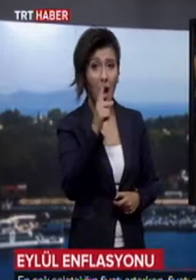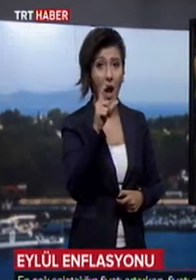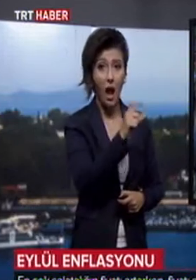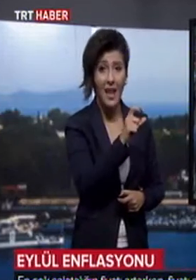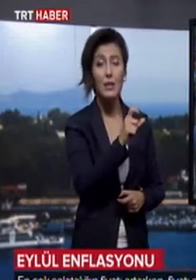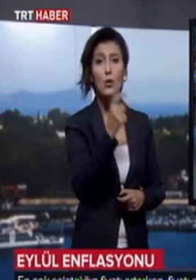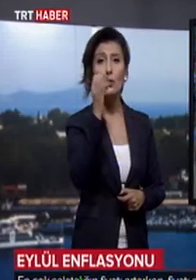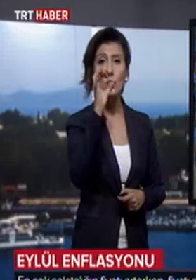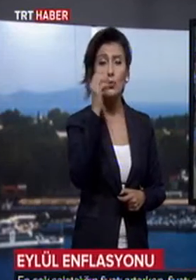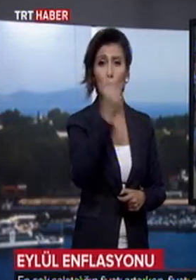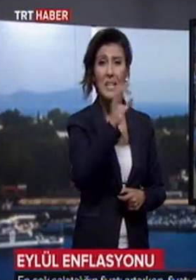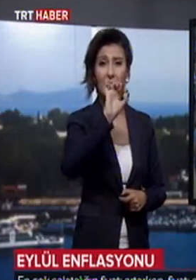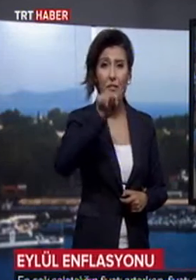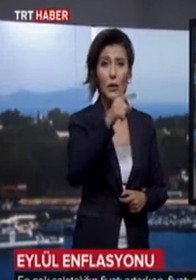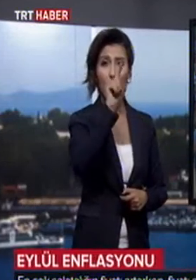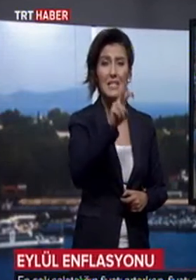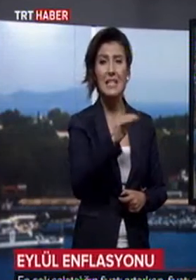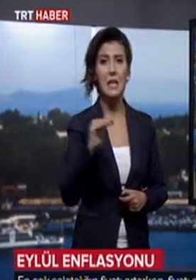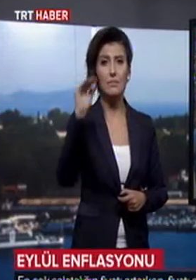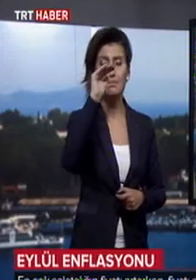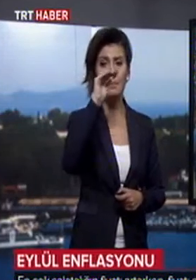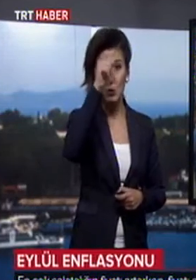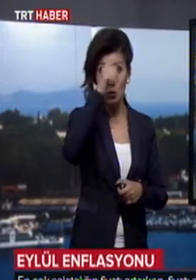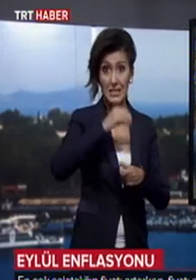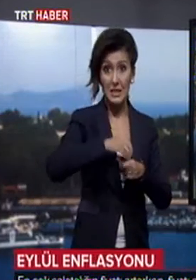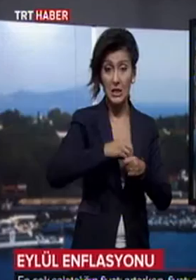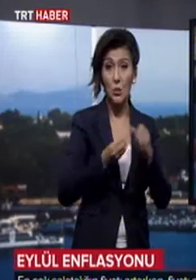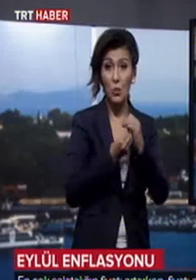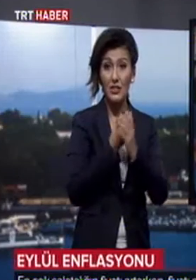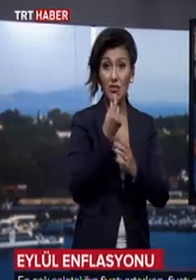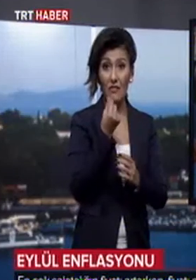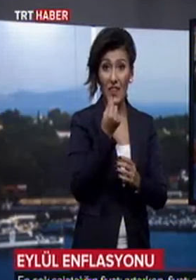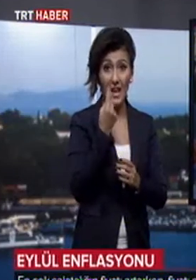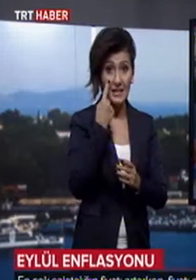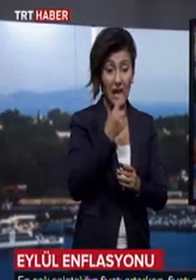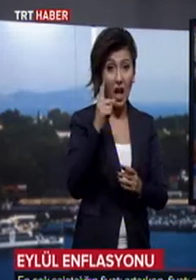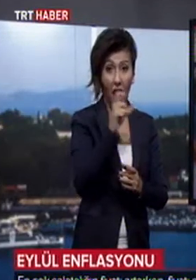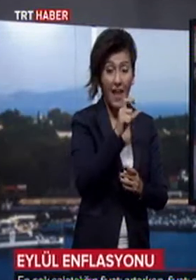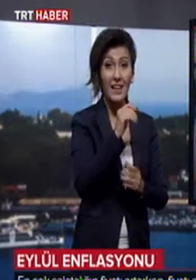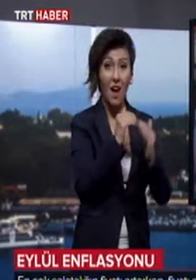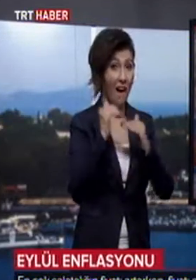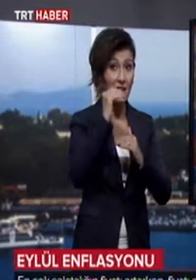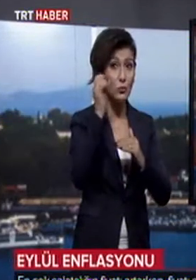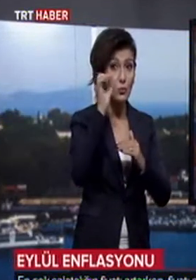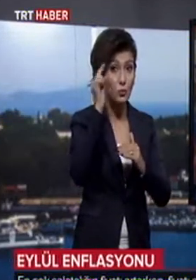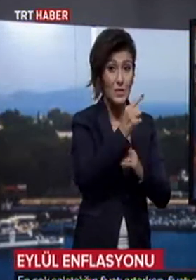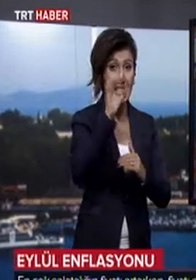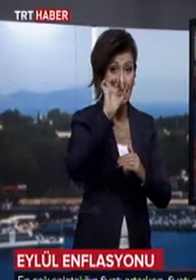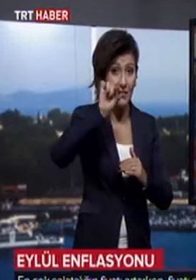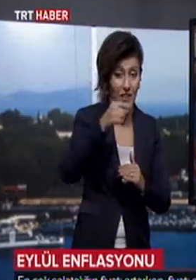%0,18 arttı. Yurt içi üretici fiyat endeksindeki aylık artış ise %0,29 oldu.